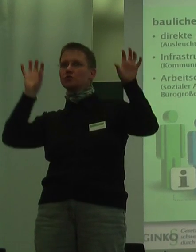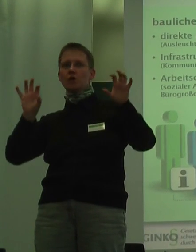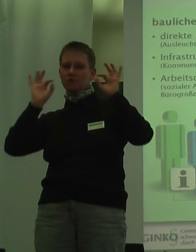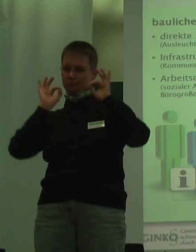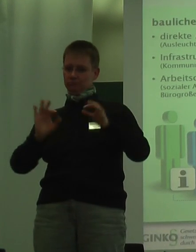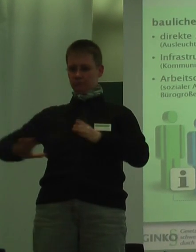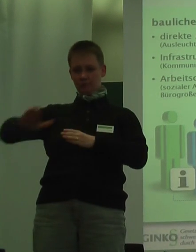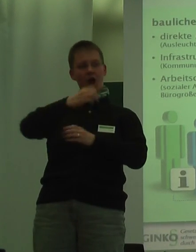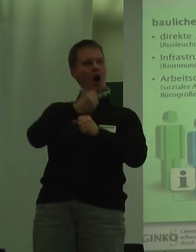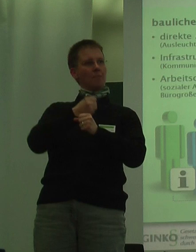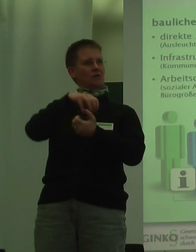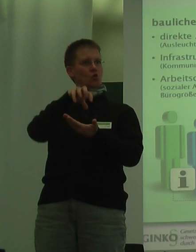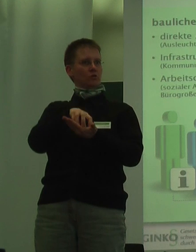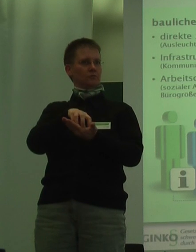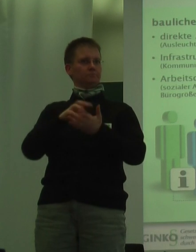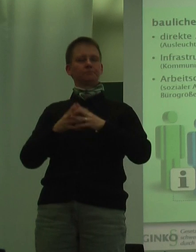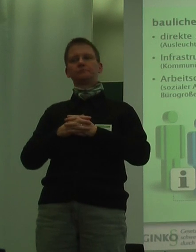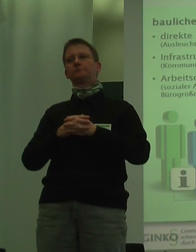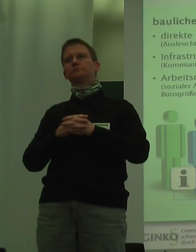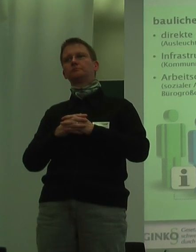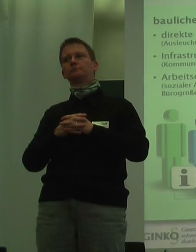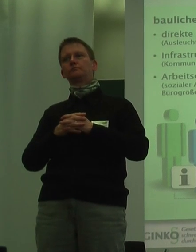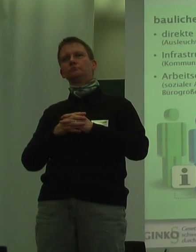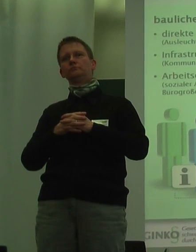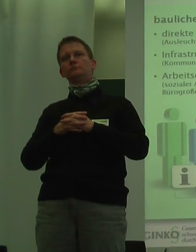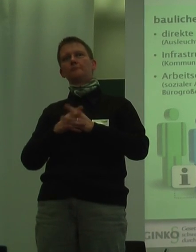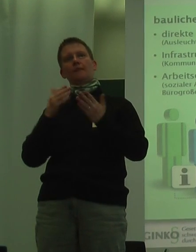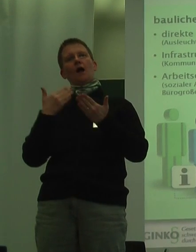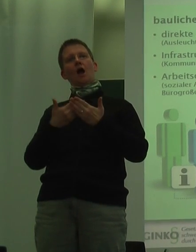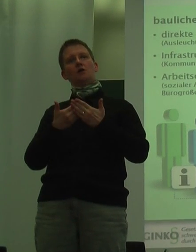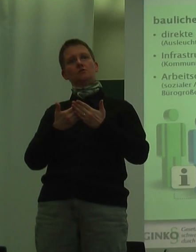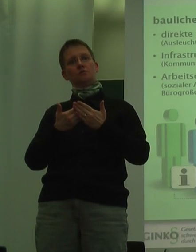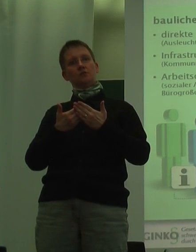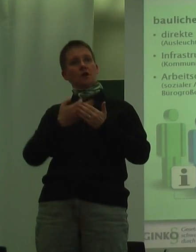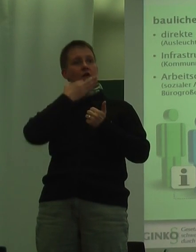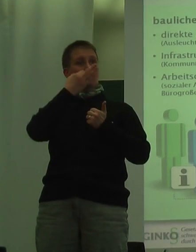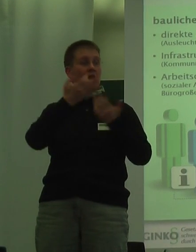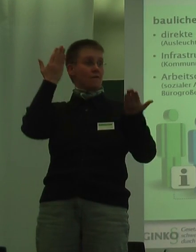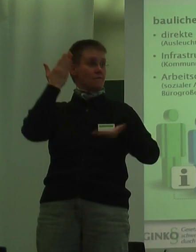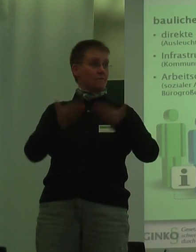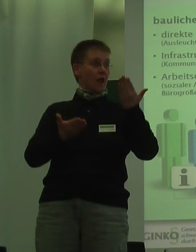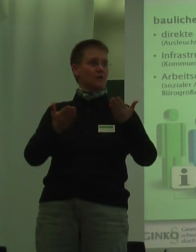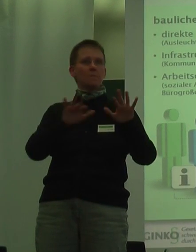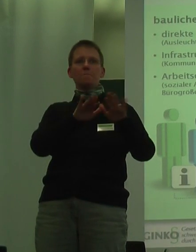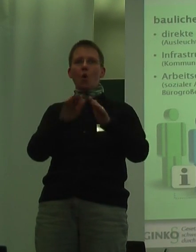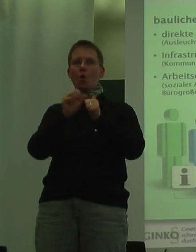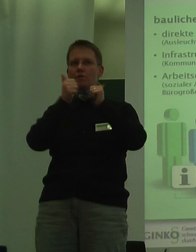Arbeitsortes dazu. Also, Fragen sind hier relevant, wie welche Art von Büro, Hausraum